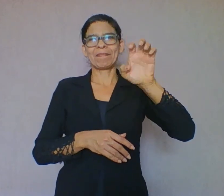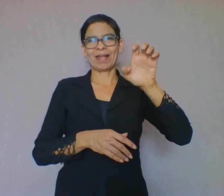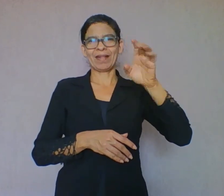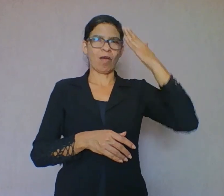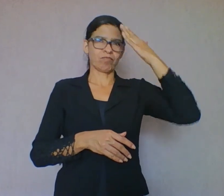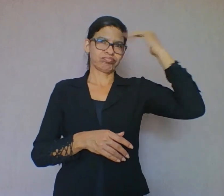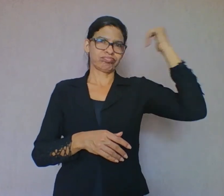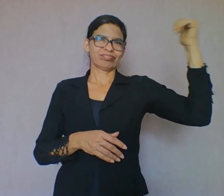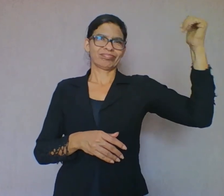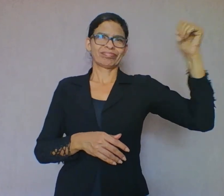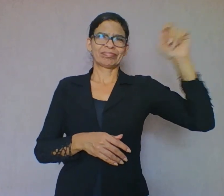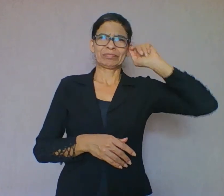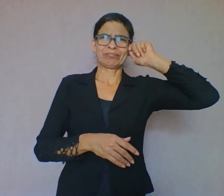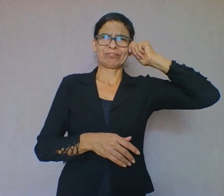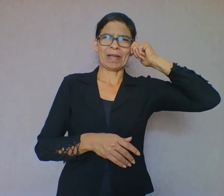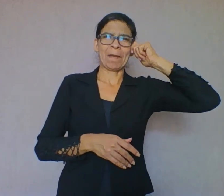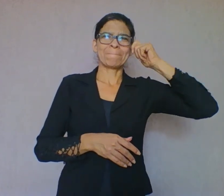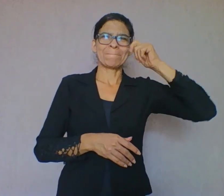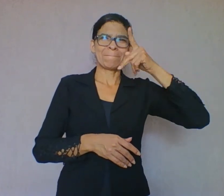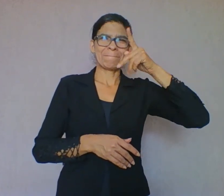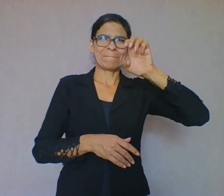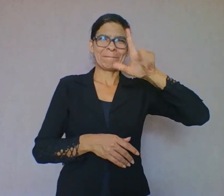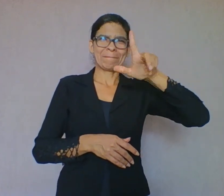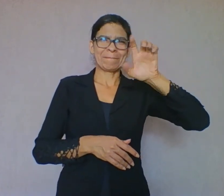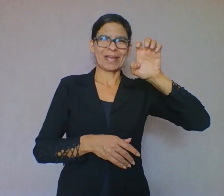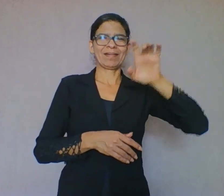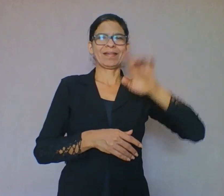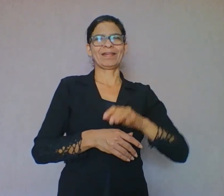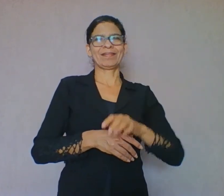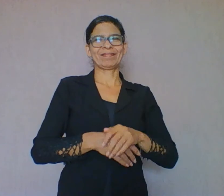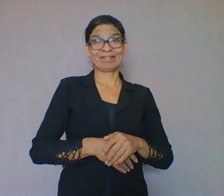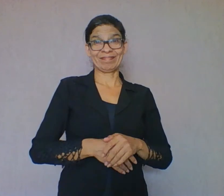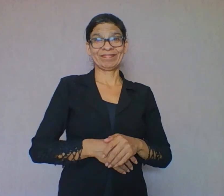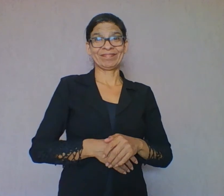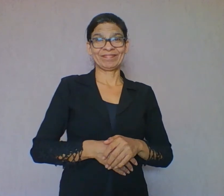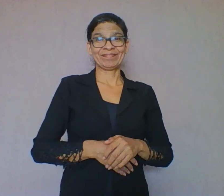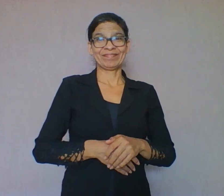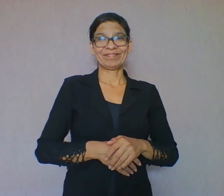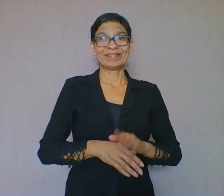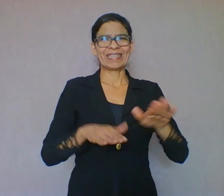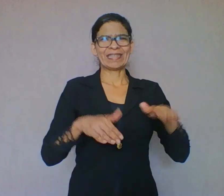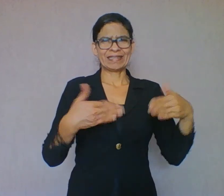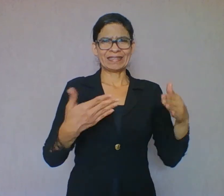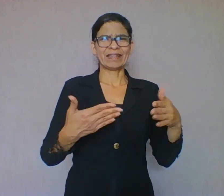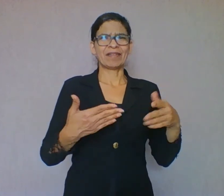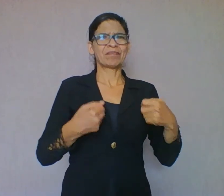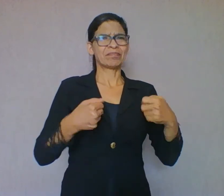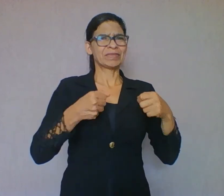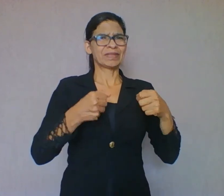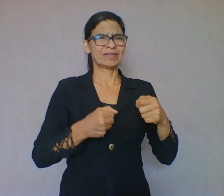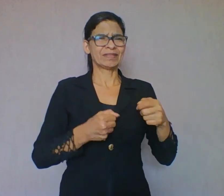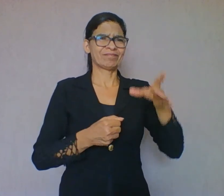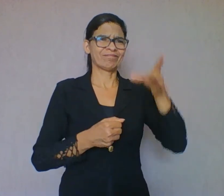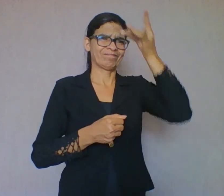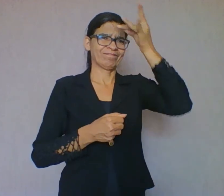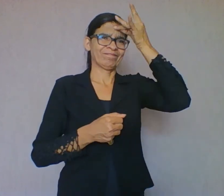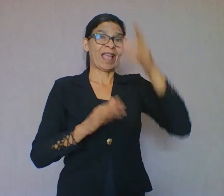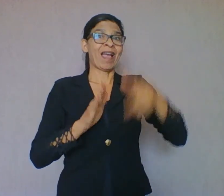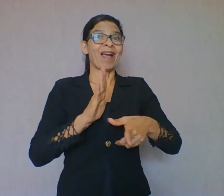processo de economia linguística, através do qual a leitura opera também nas entrelinhas. Outra operação importante para a